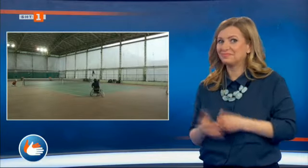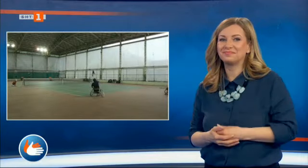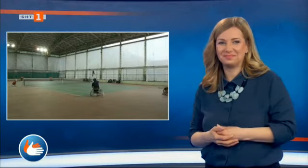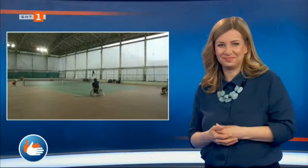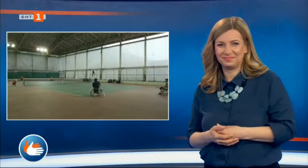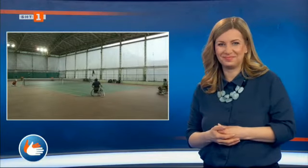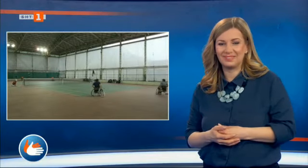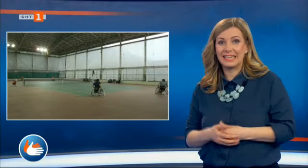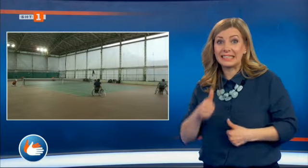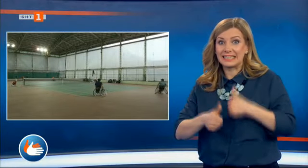Матчът започва.